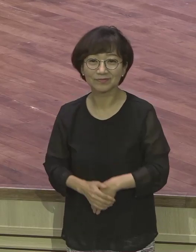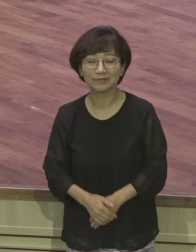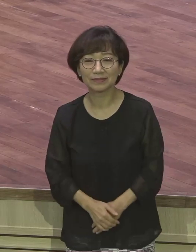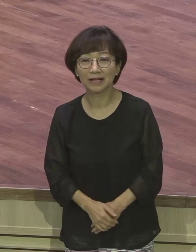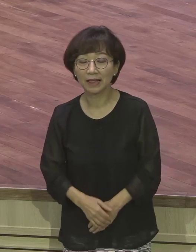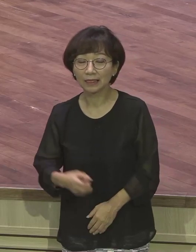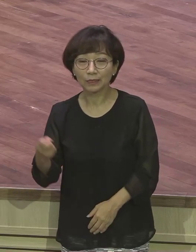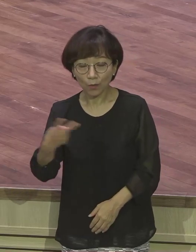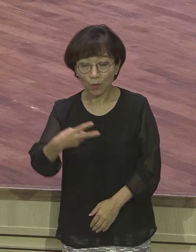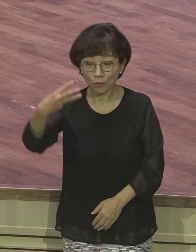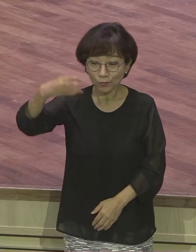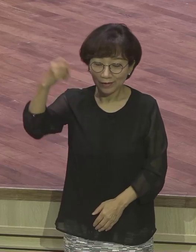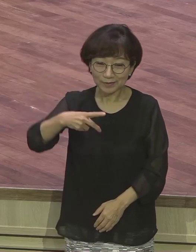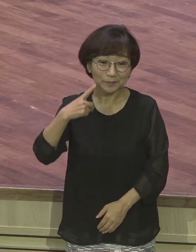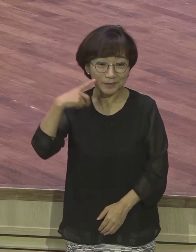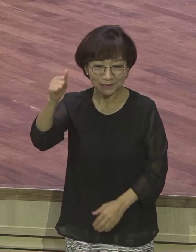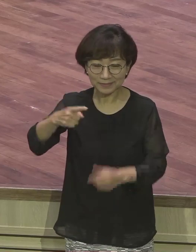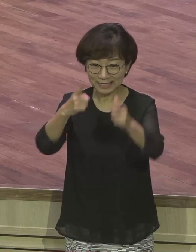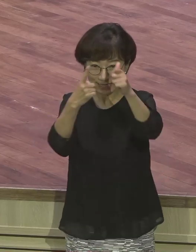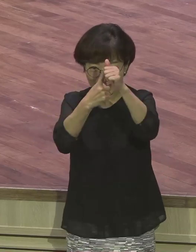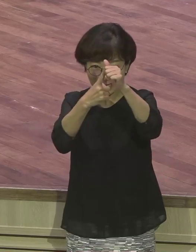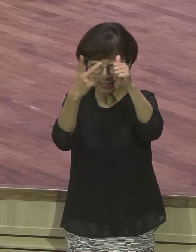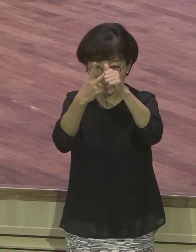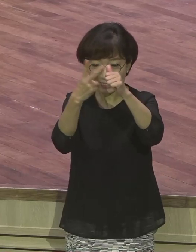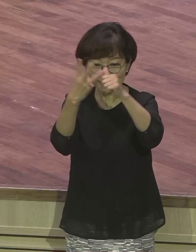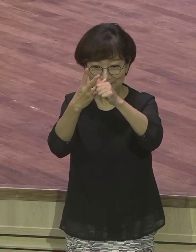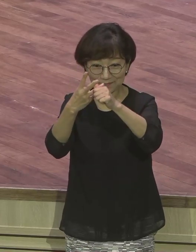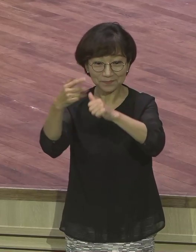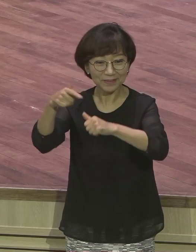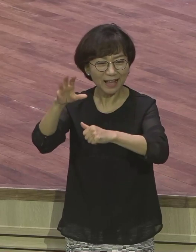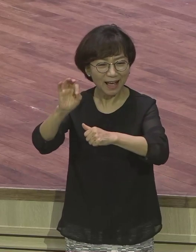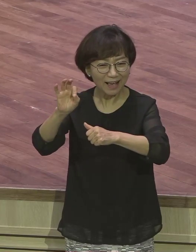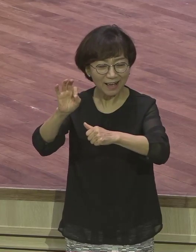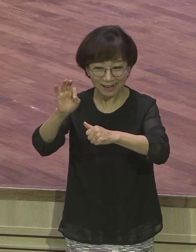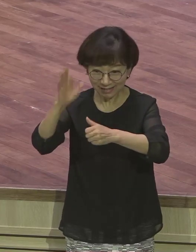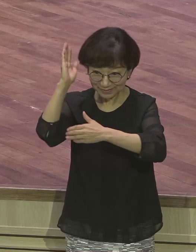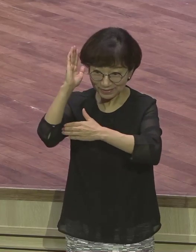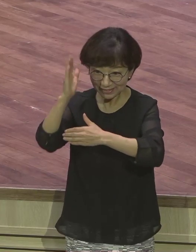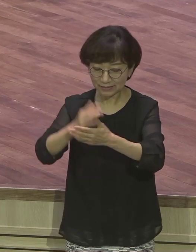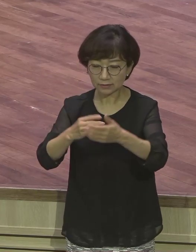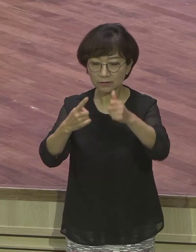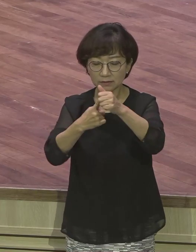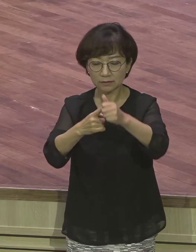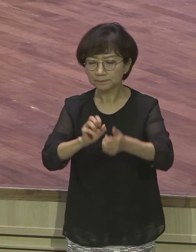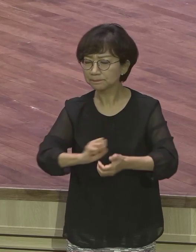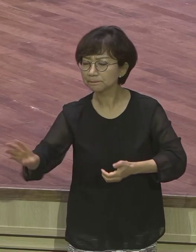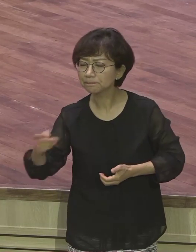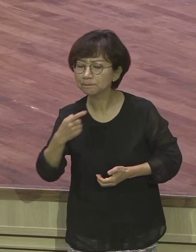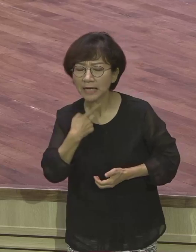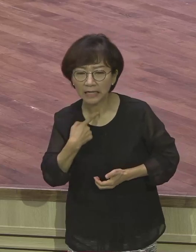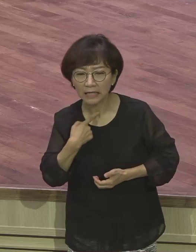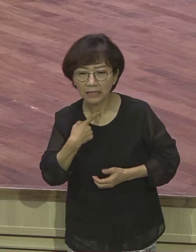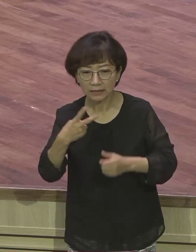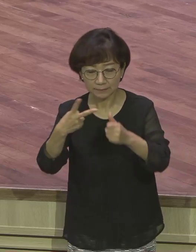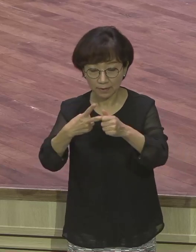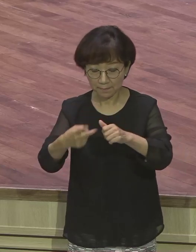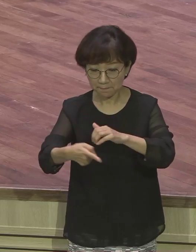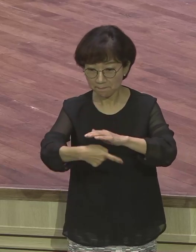윤목사님께서 3강을 했는데 1강 놓친 것 은약이죠. 2강 뺏긴 것 회복이죠. 세 번째